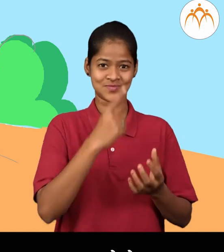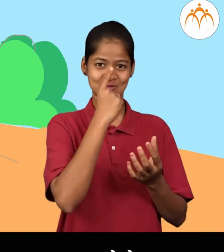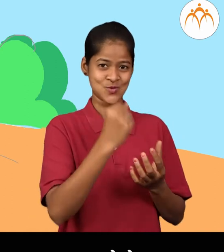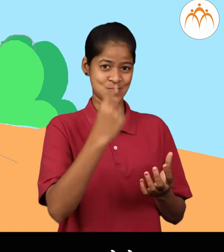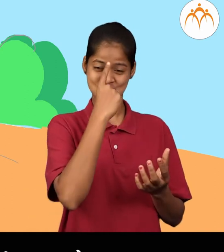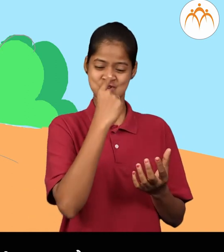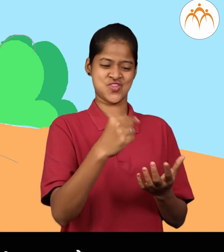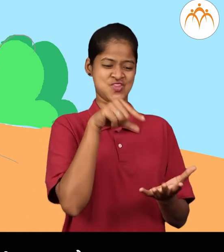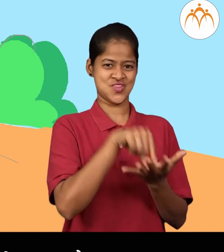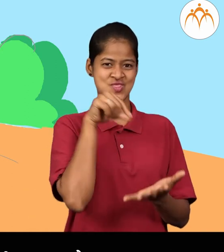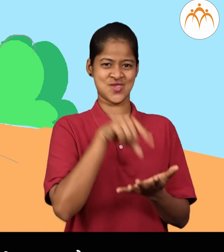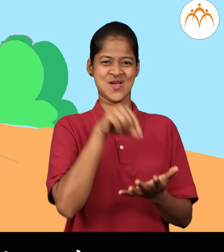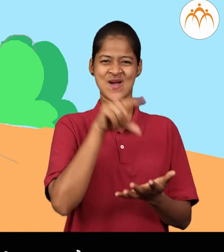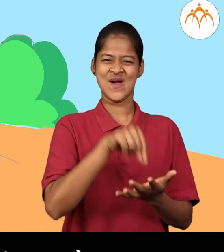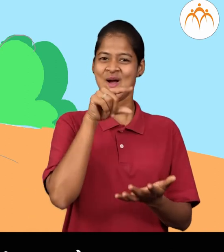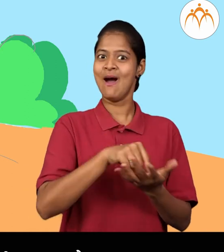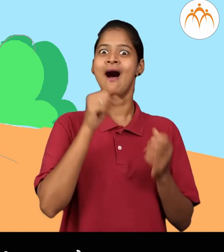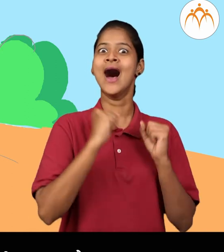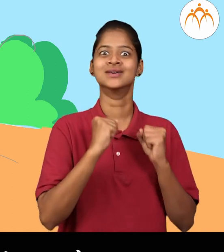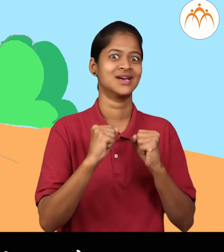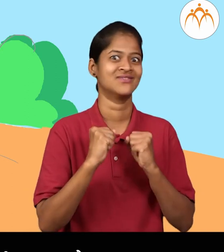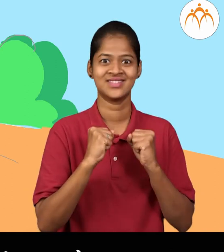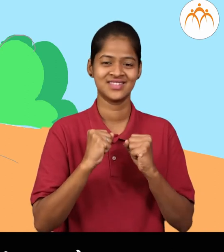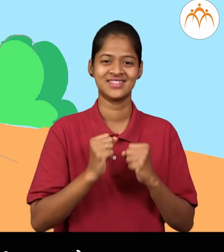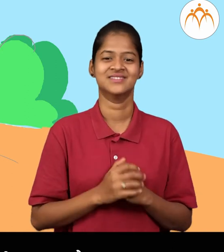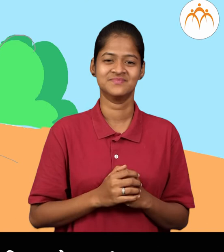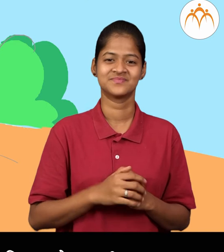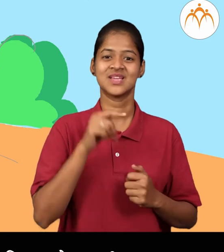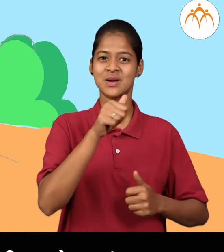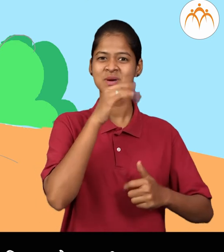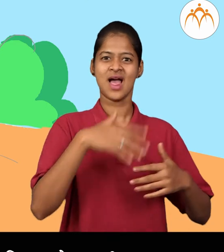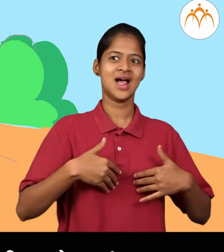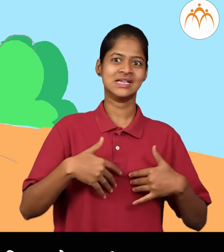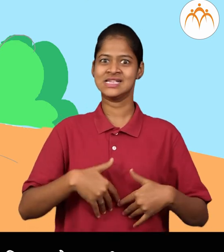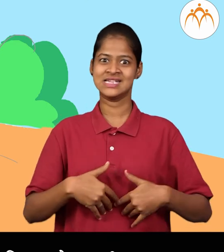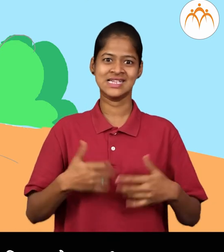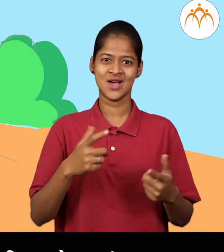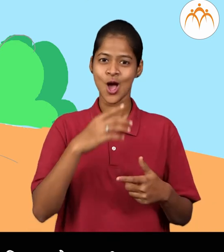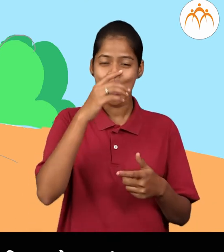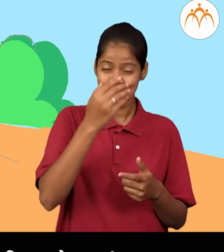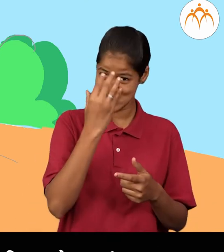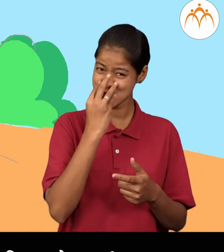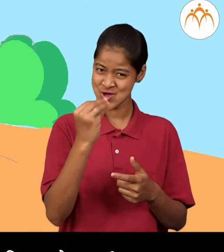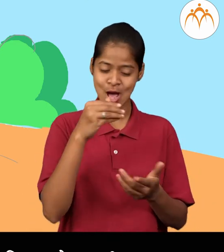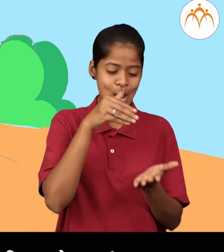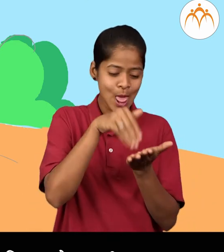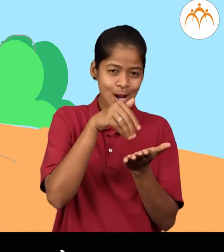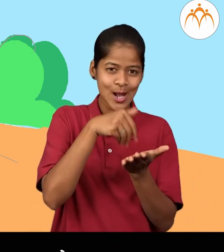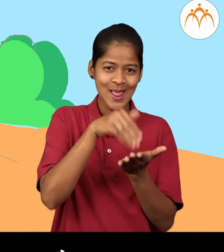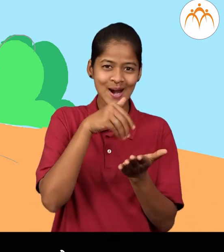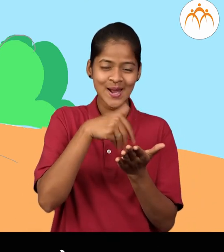देतो करकोचा ची चोच मोठी असल्याने त्याला पसरट थालीतिल रस पिताच यतना ही